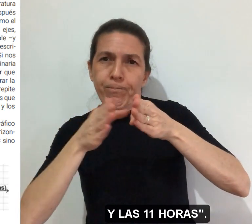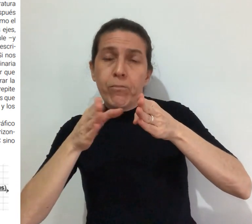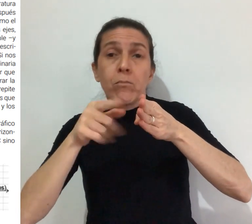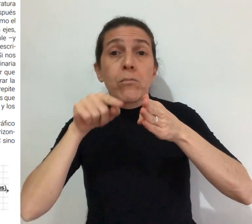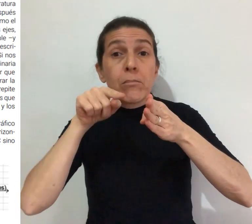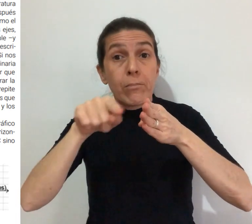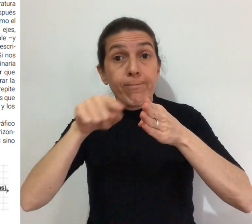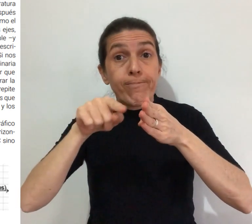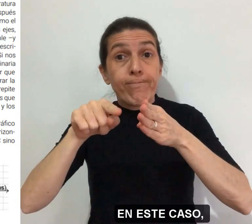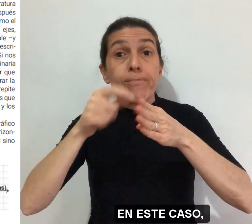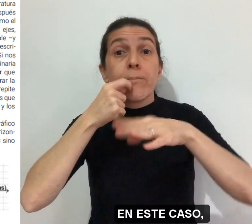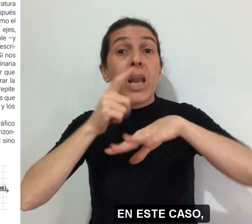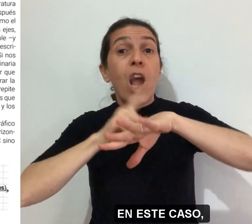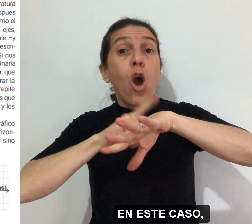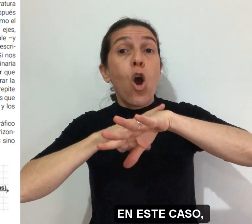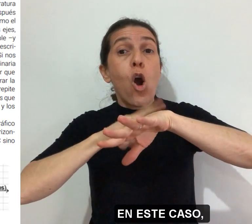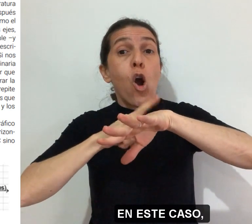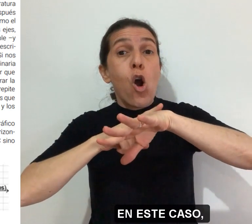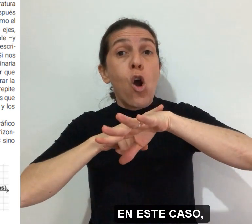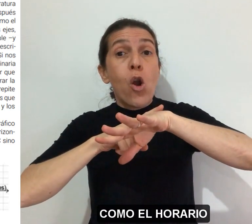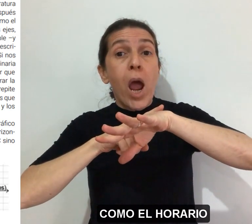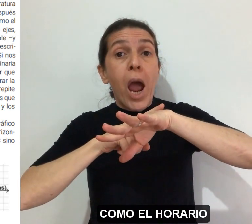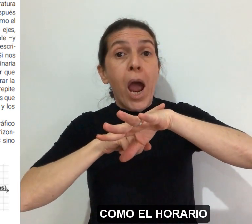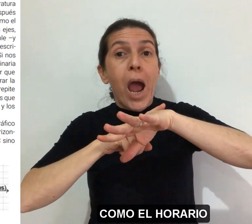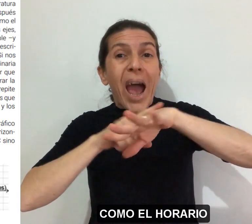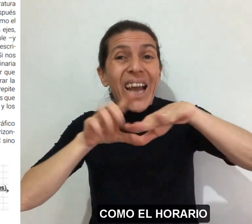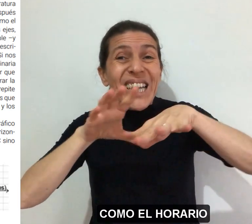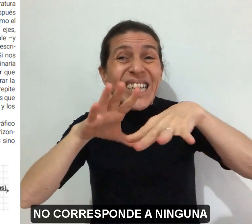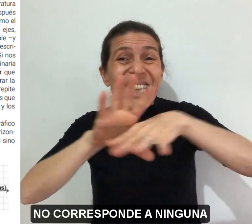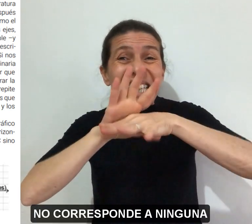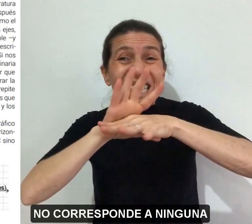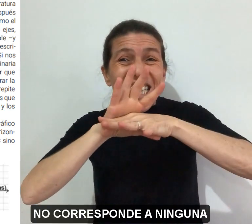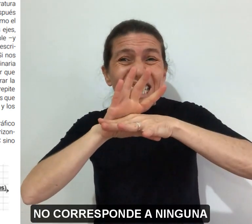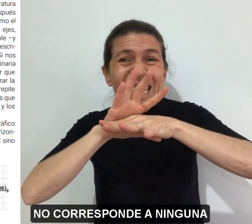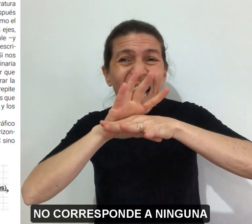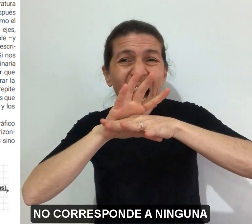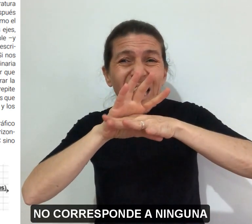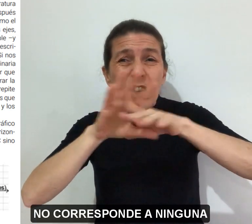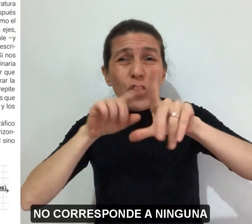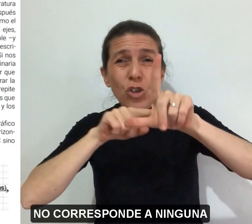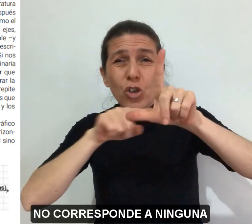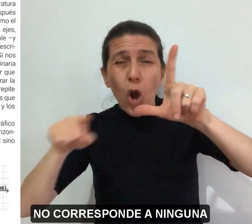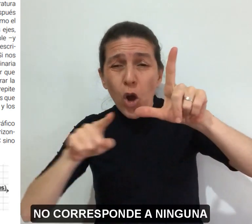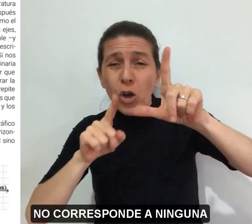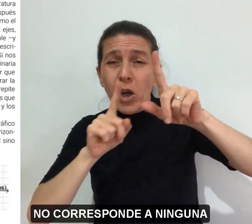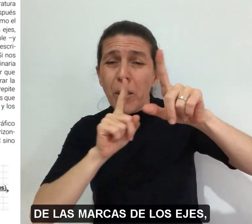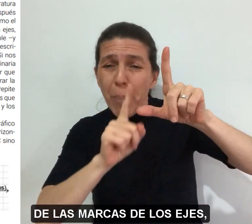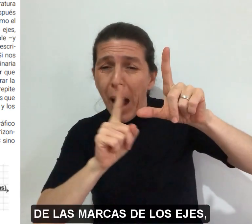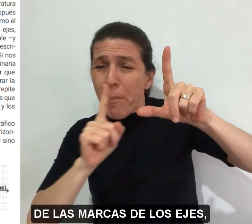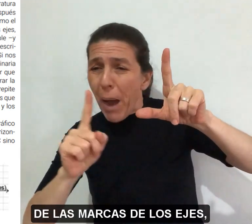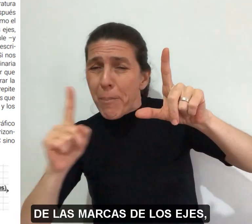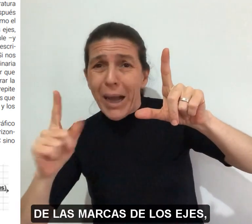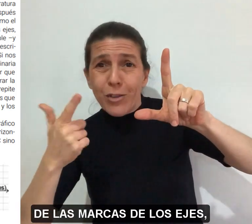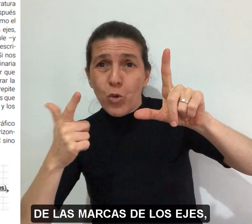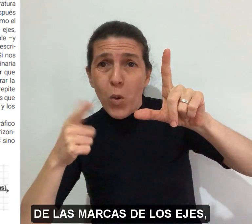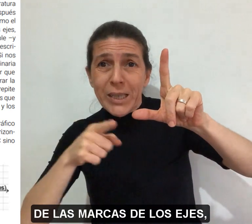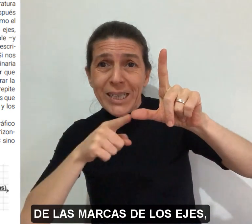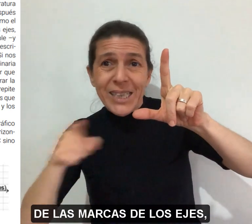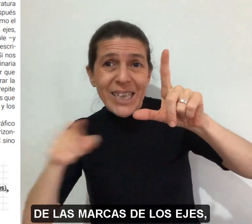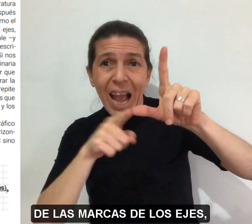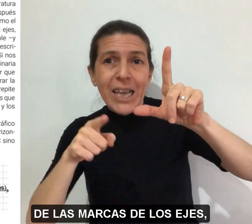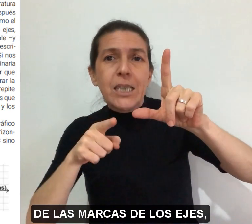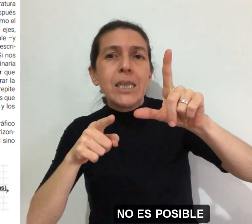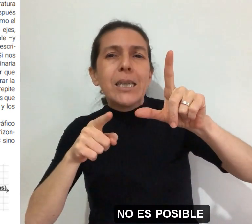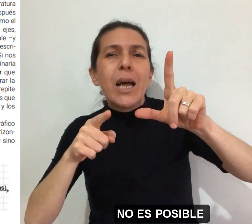horas. En este caso, como el horario no corresponde a ninguna de las marcas de los